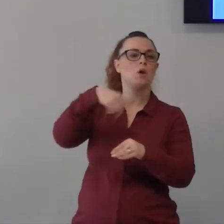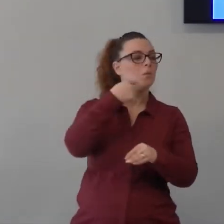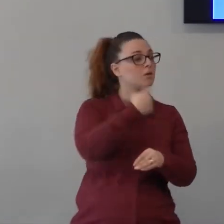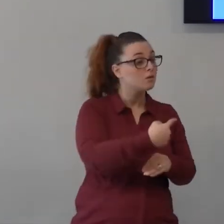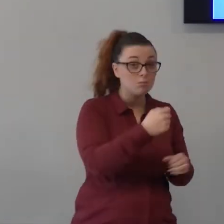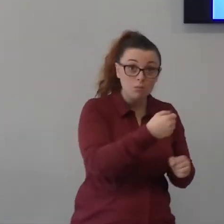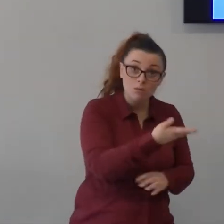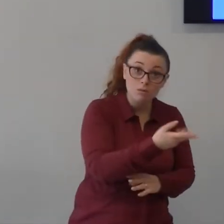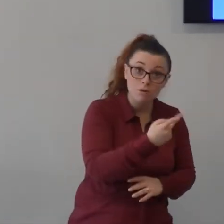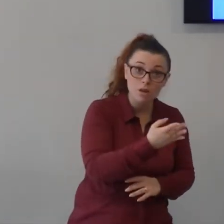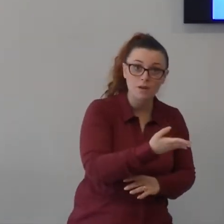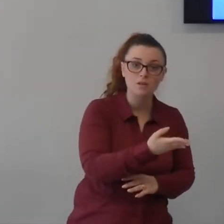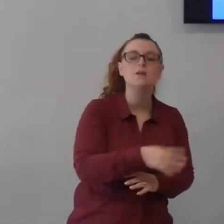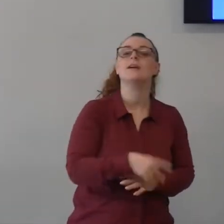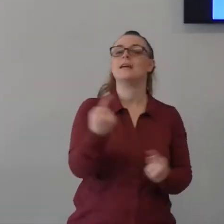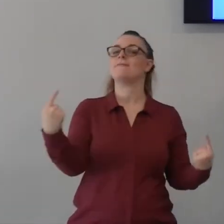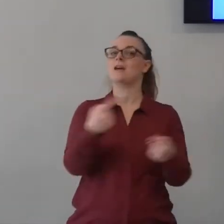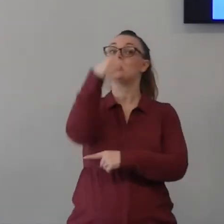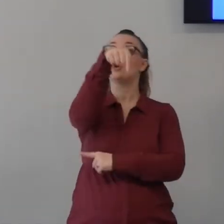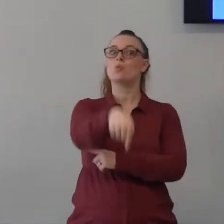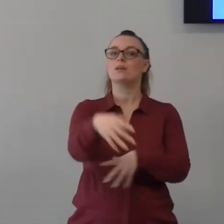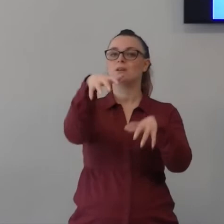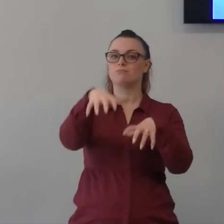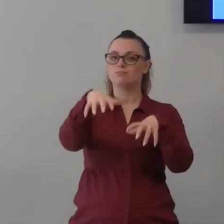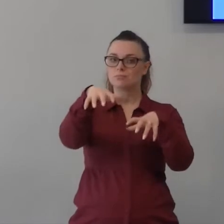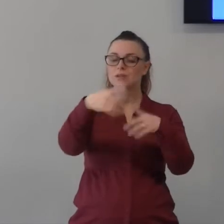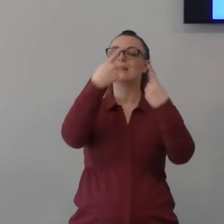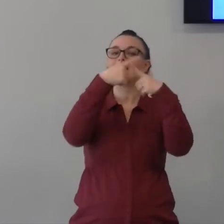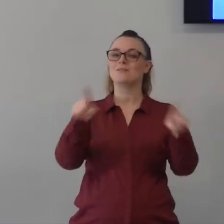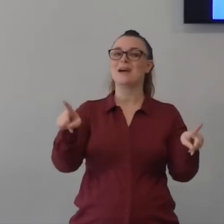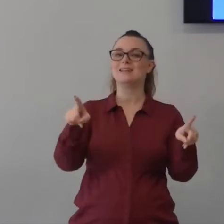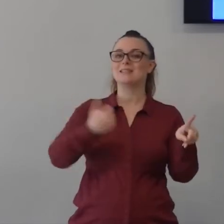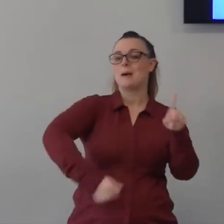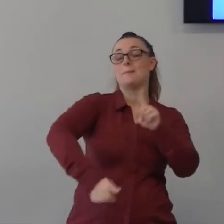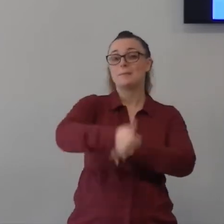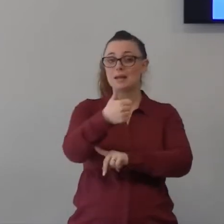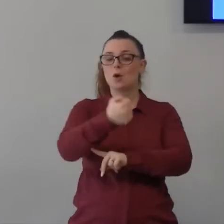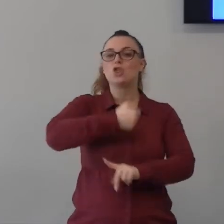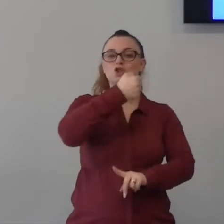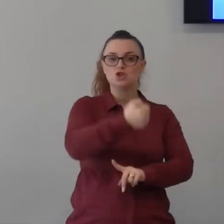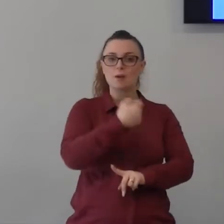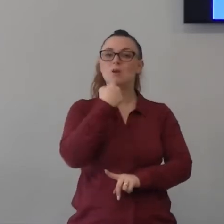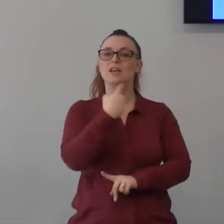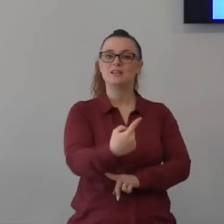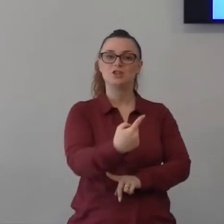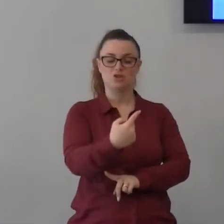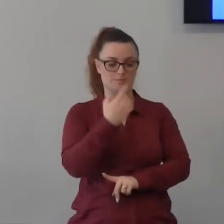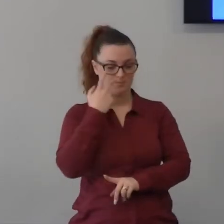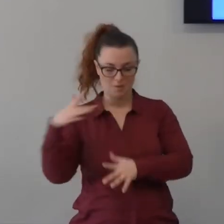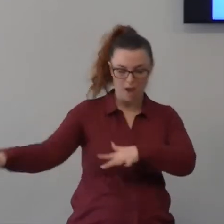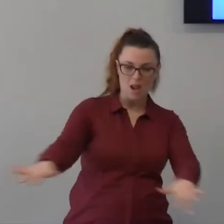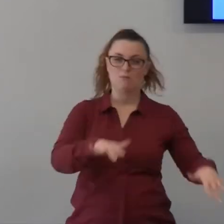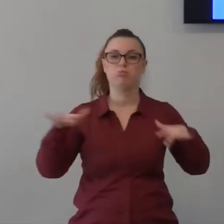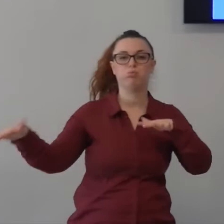questa volta invece che fa come prima cosa conforto i discepoli le onde sono ancora lì il mare è ancora